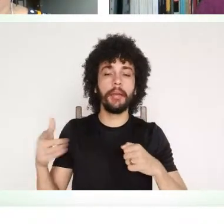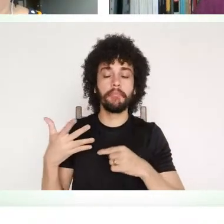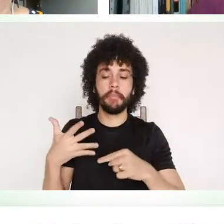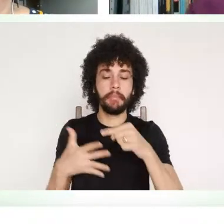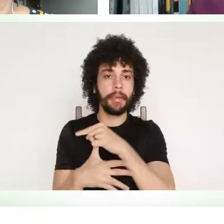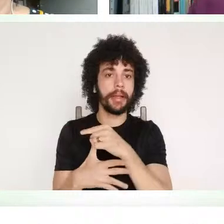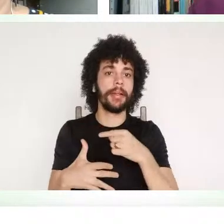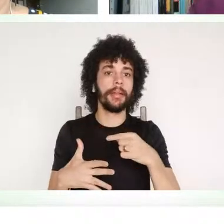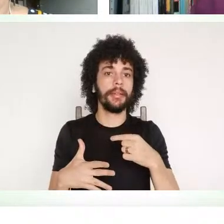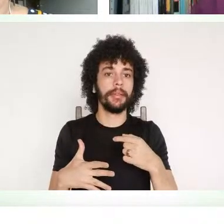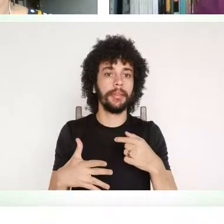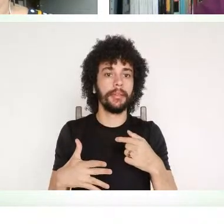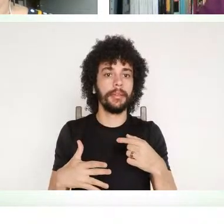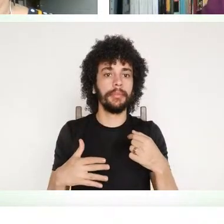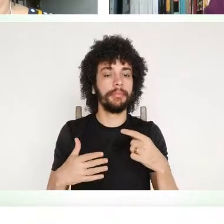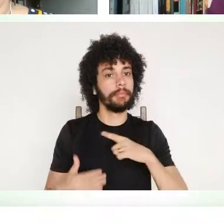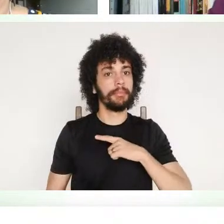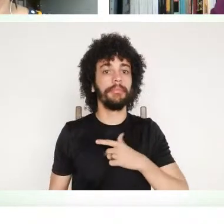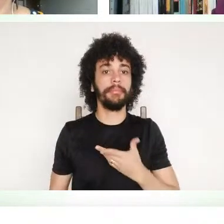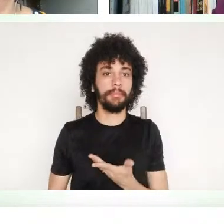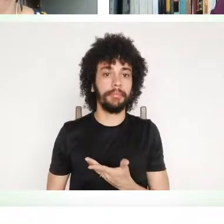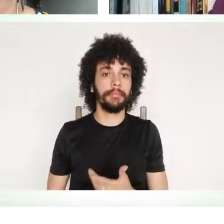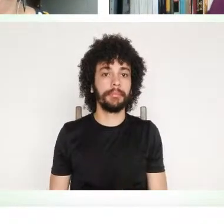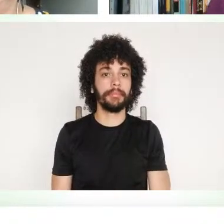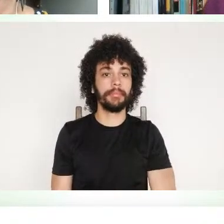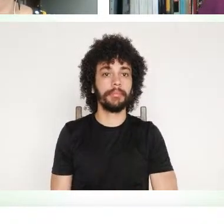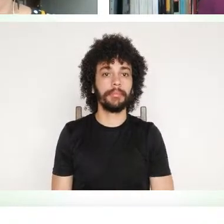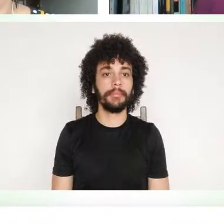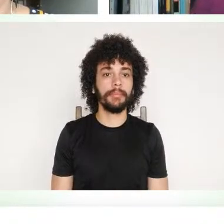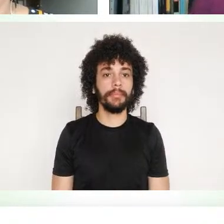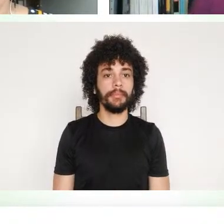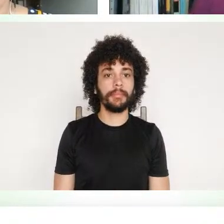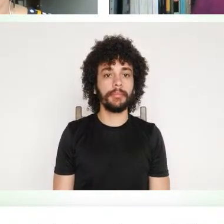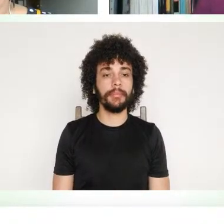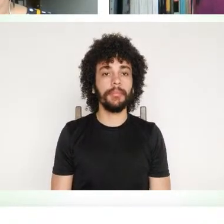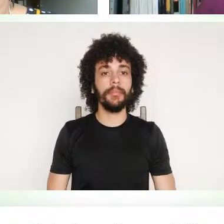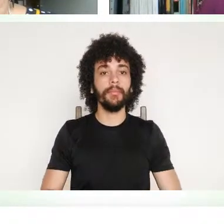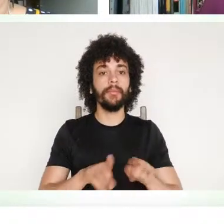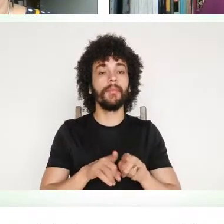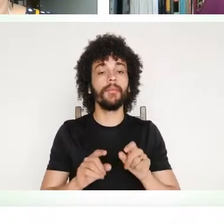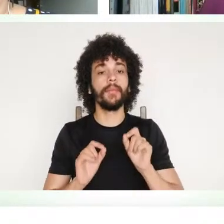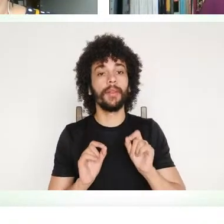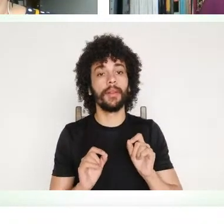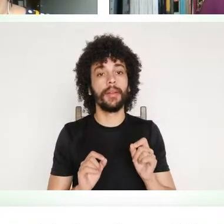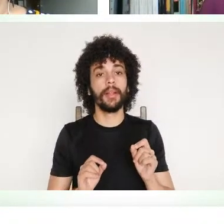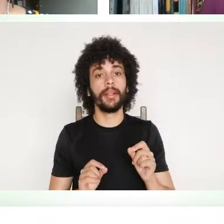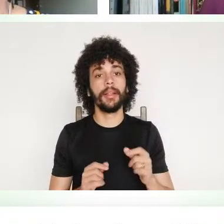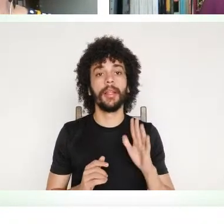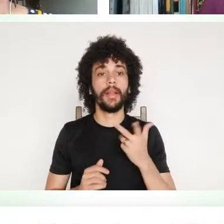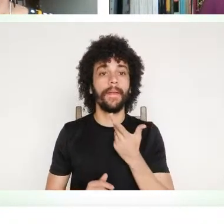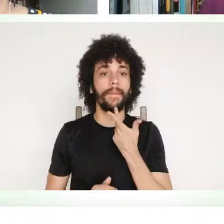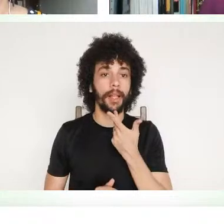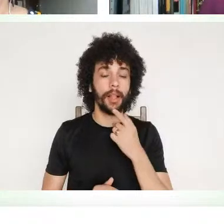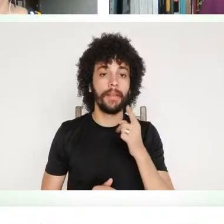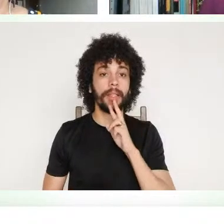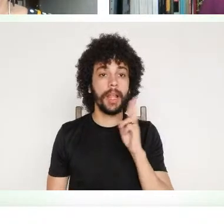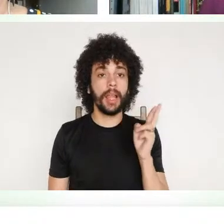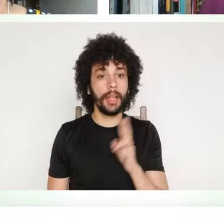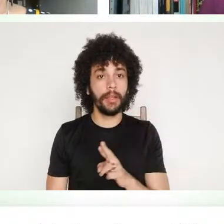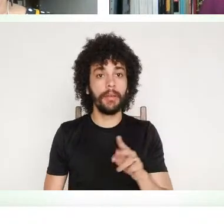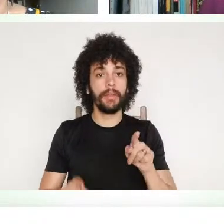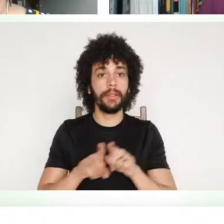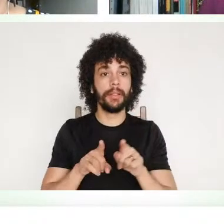se coloca, né? Marx já dizia que você você responde, você